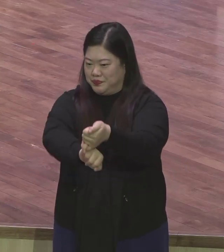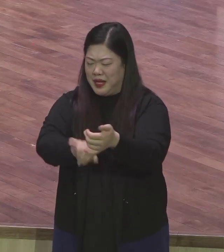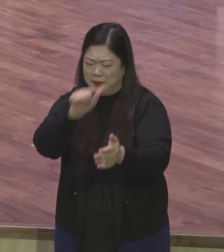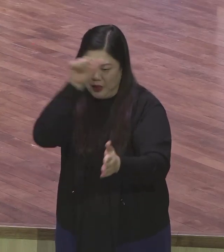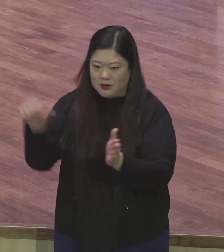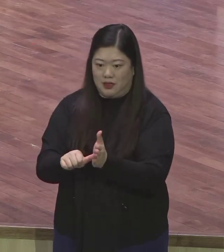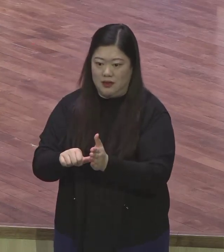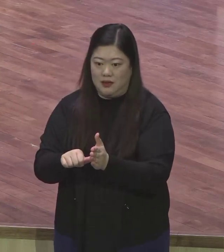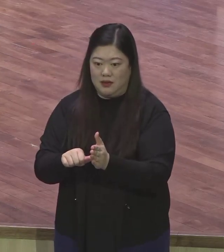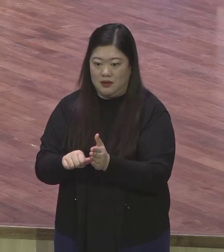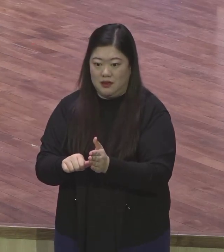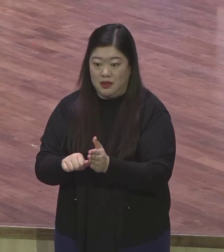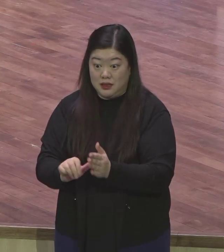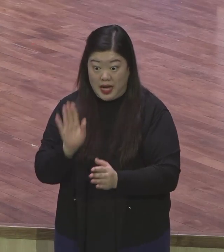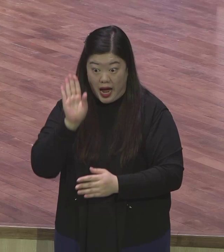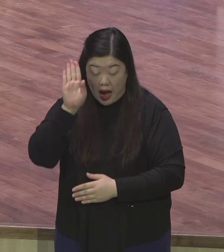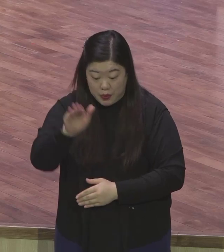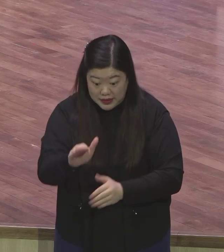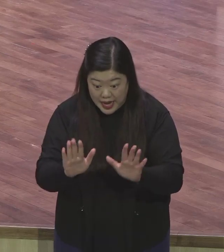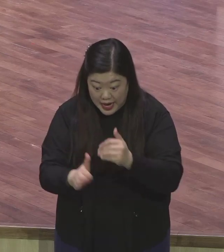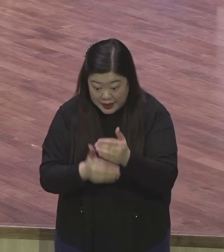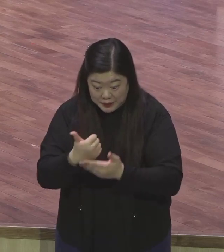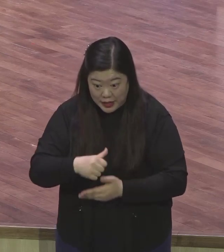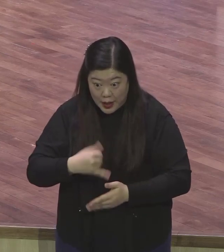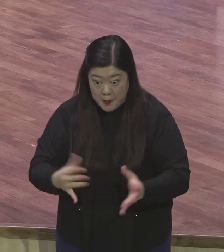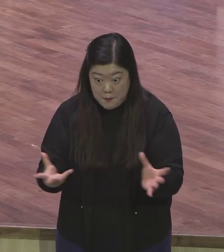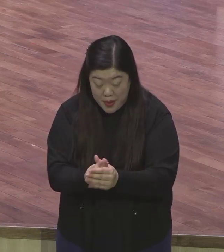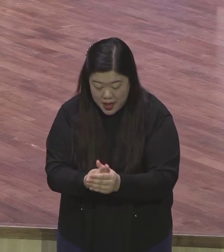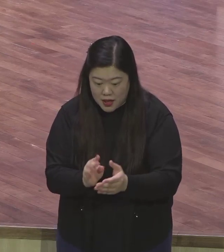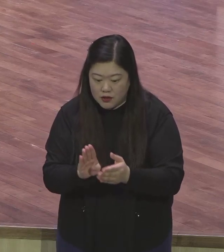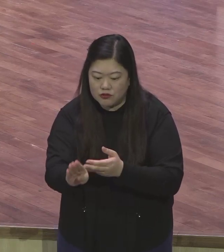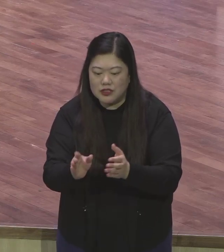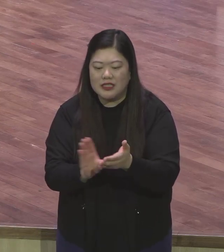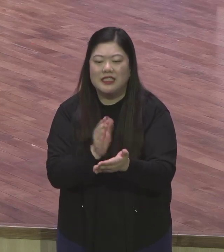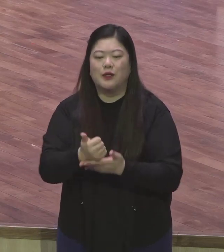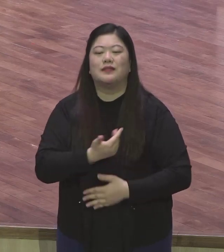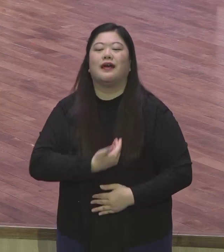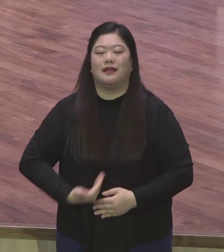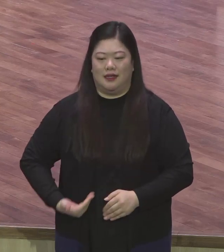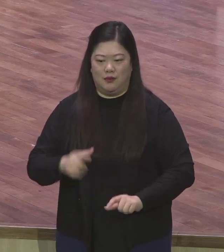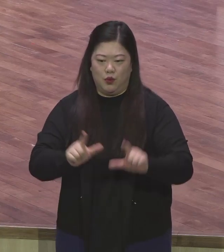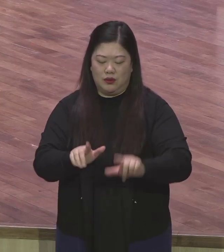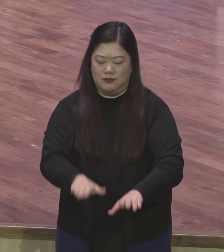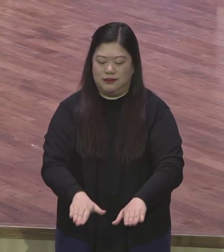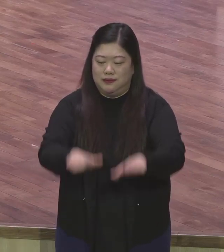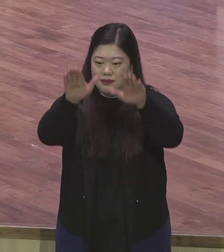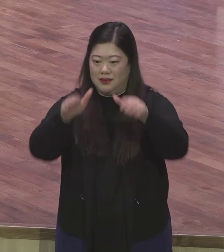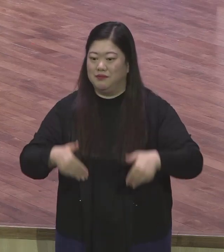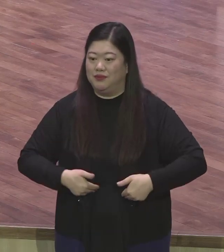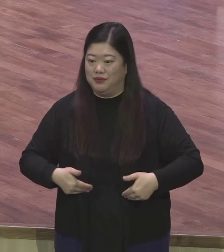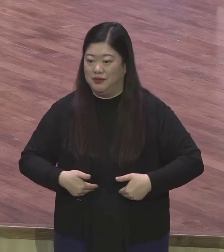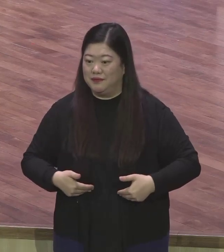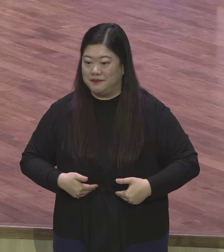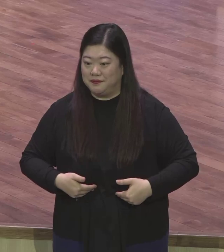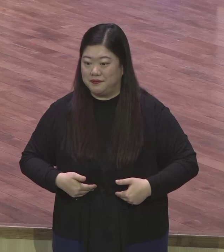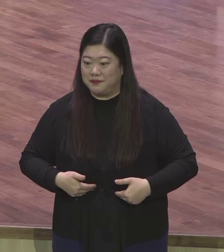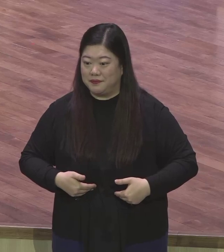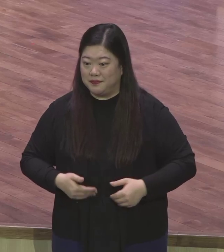제자의 길을 가도록 인도해 주실 것이다 그래서 여러분은 이제 예수를 영접하고 이제부터 하나님 앞에서